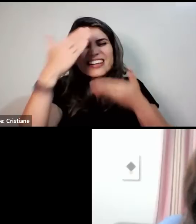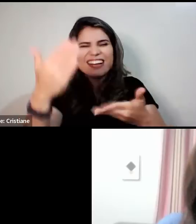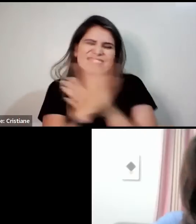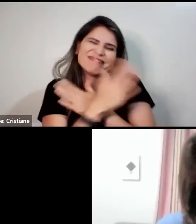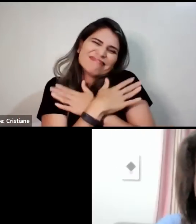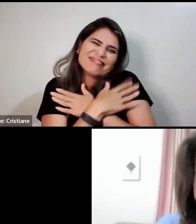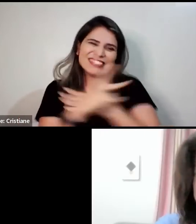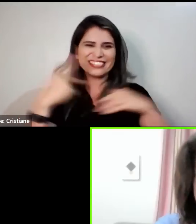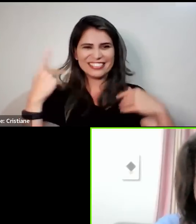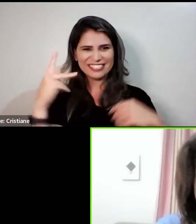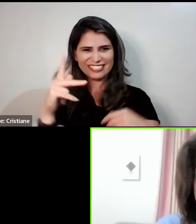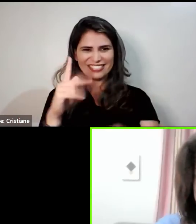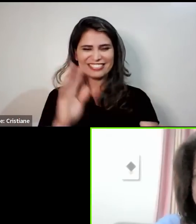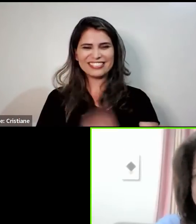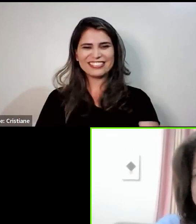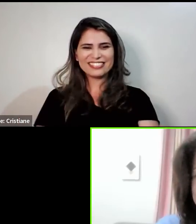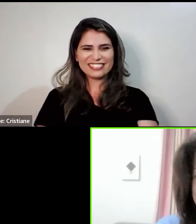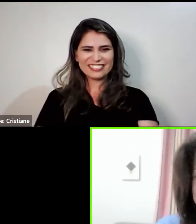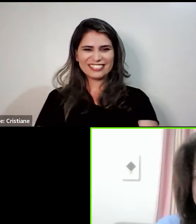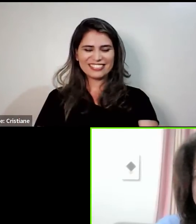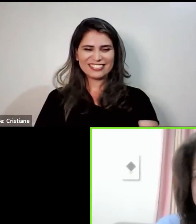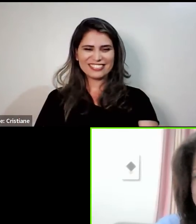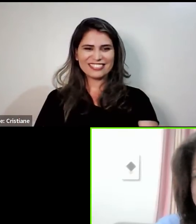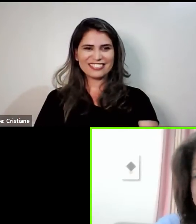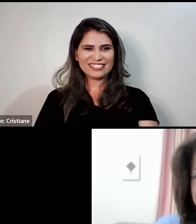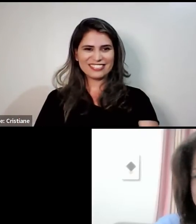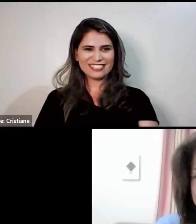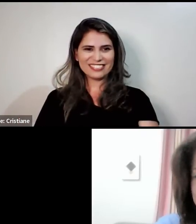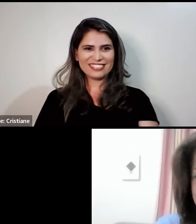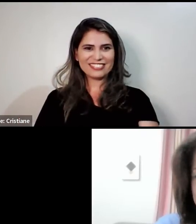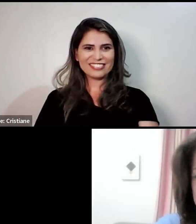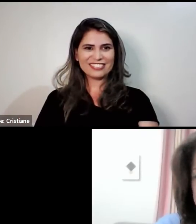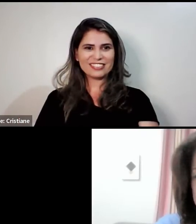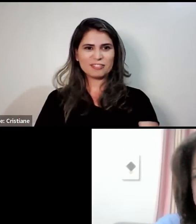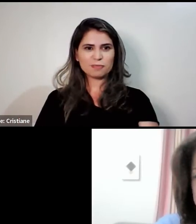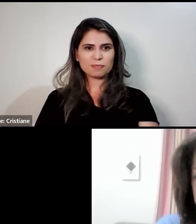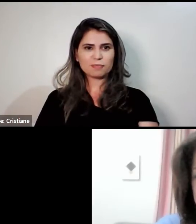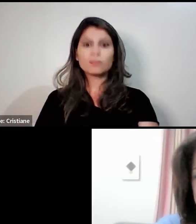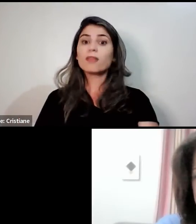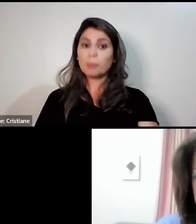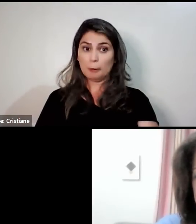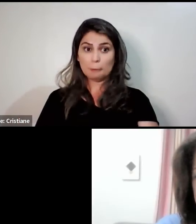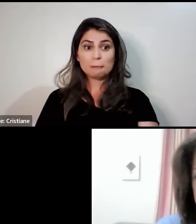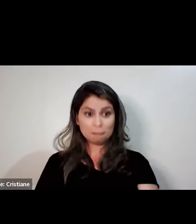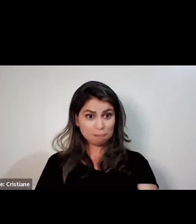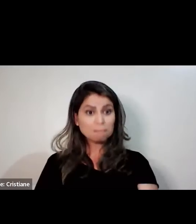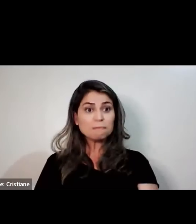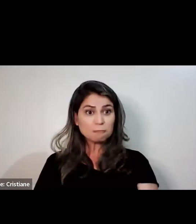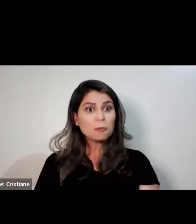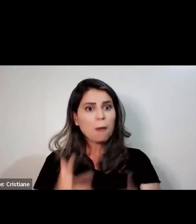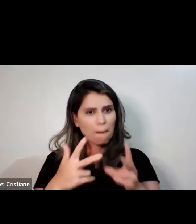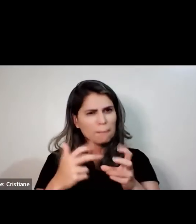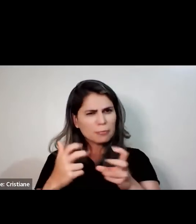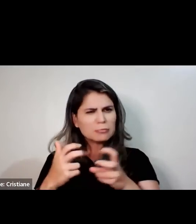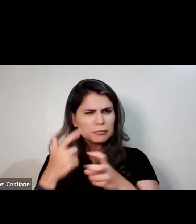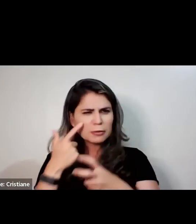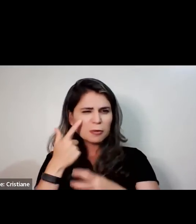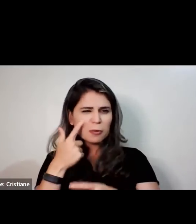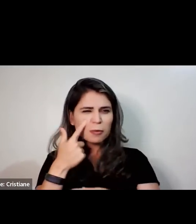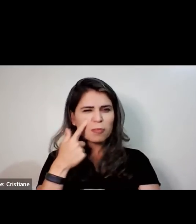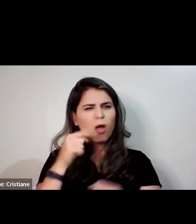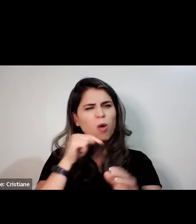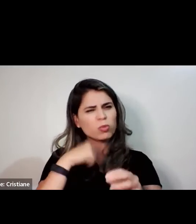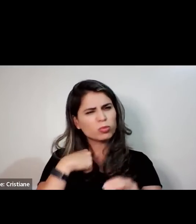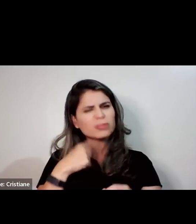obrigado. De nada. Obrigada. Valeu. Então, essa pergunta, eu gosto muito dela. Quem já me acompanha,